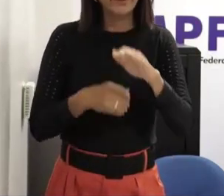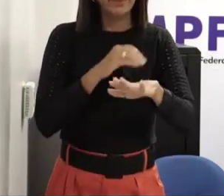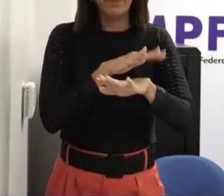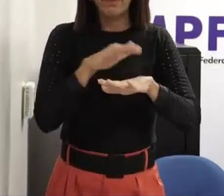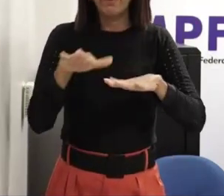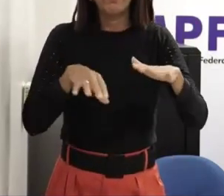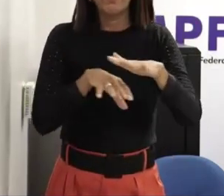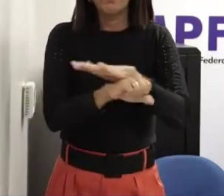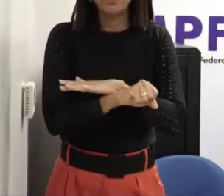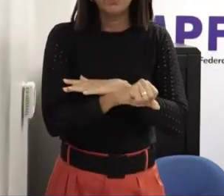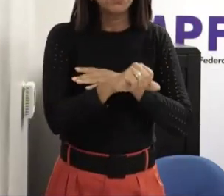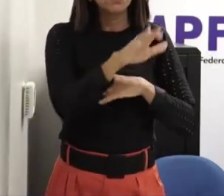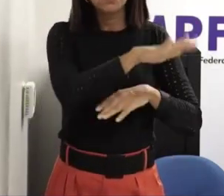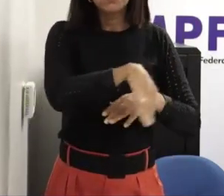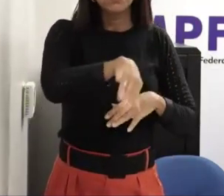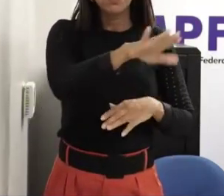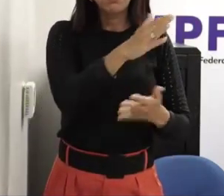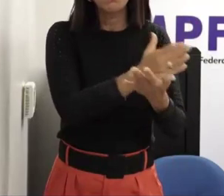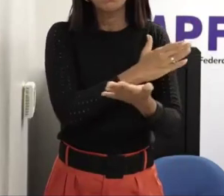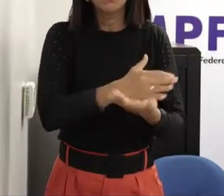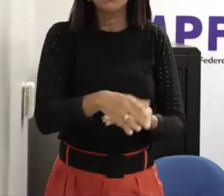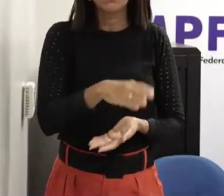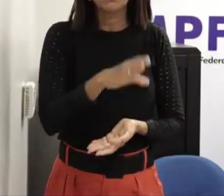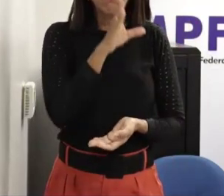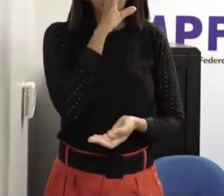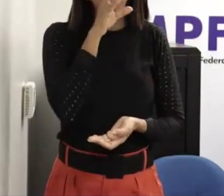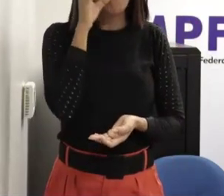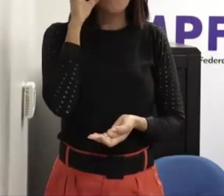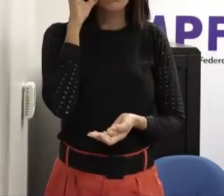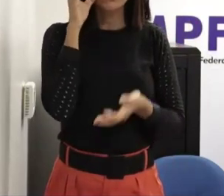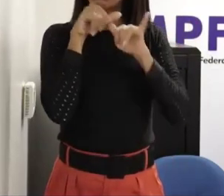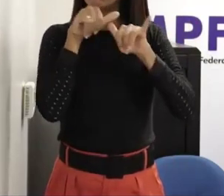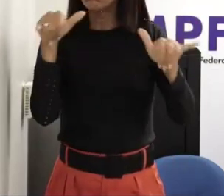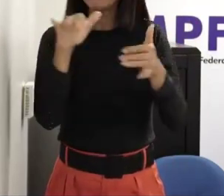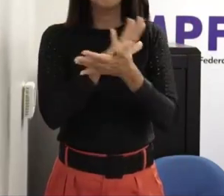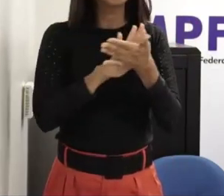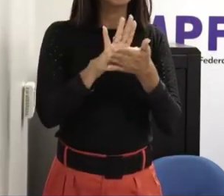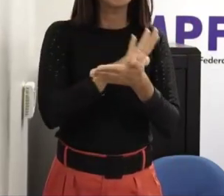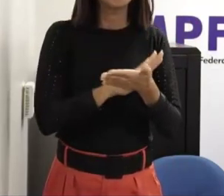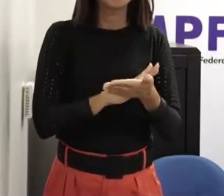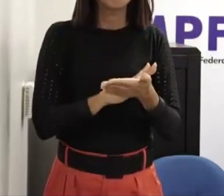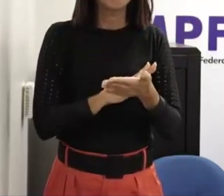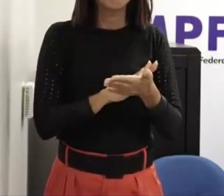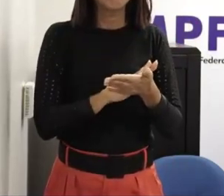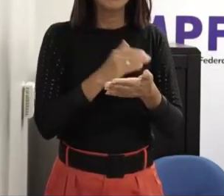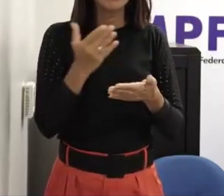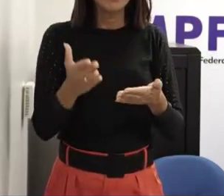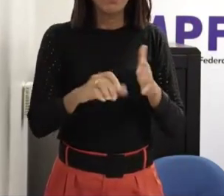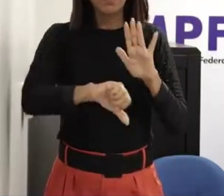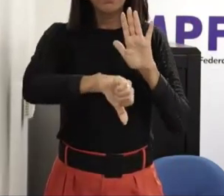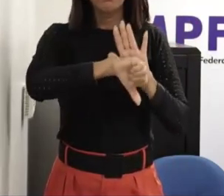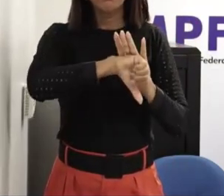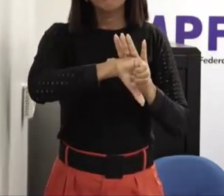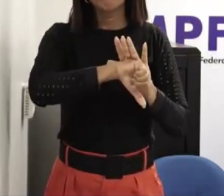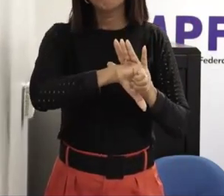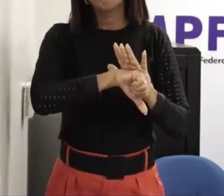sei o que é uma em outra esfera uma repetição da vivência de que há uma conivência ali né